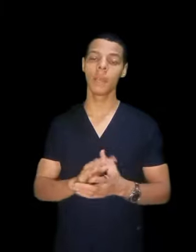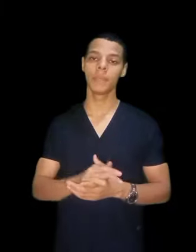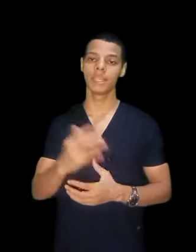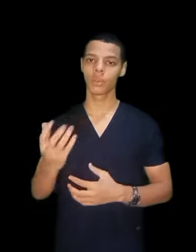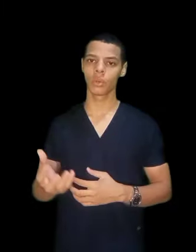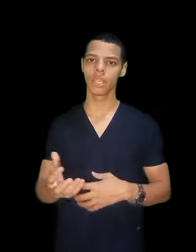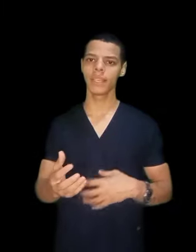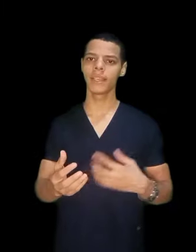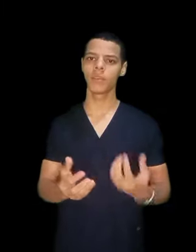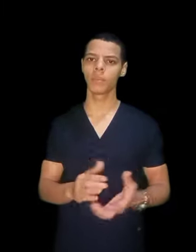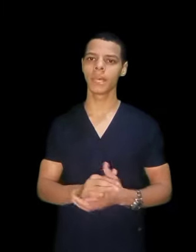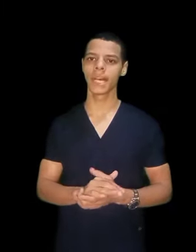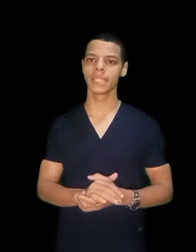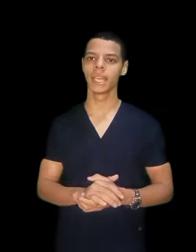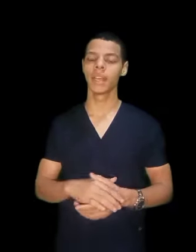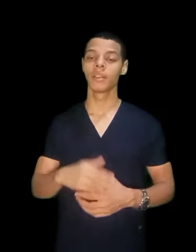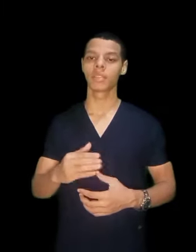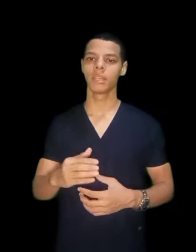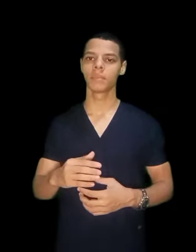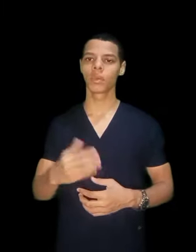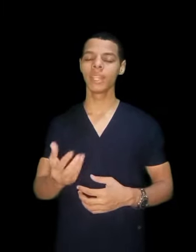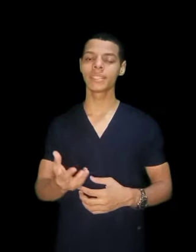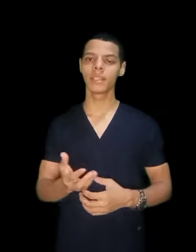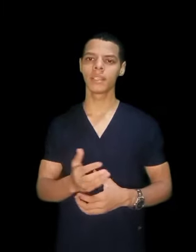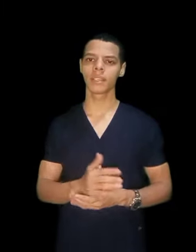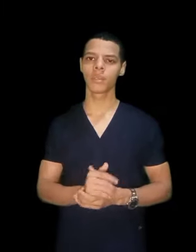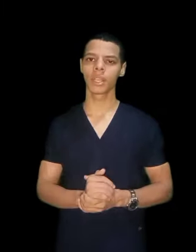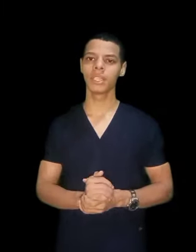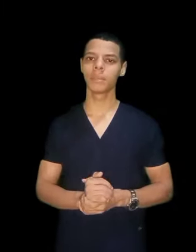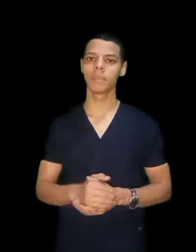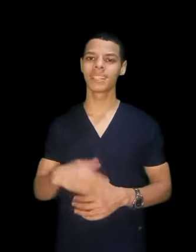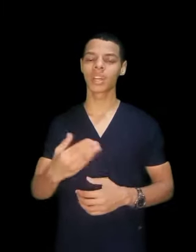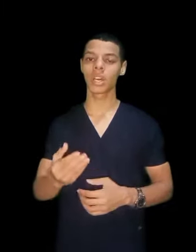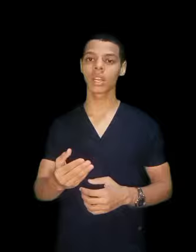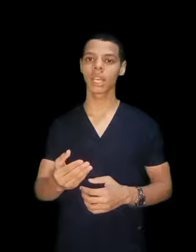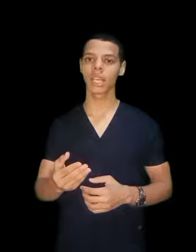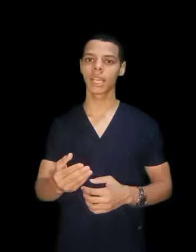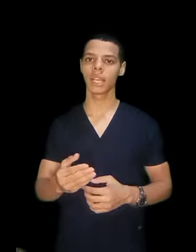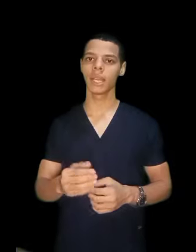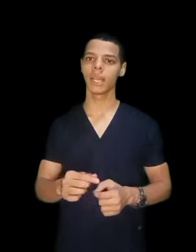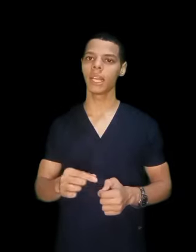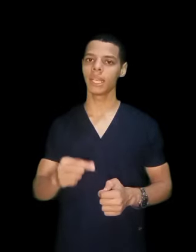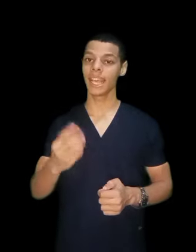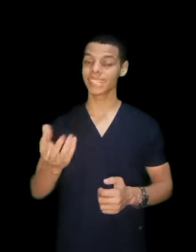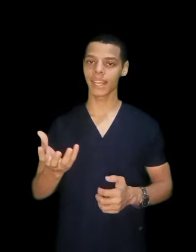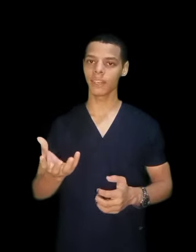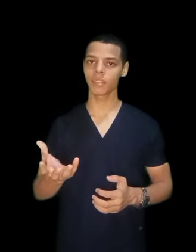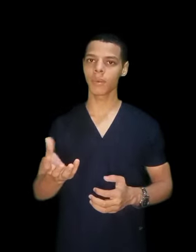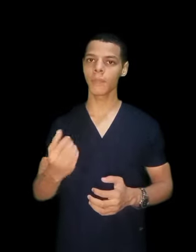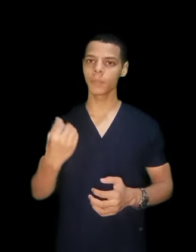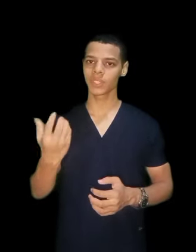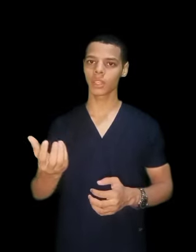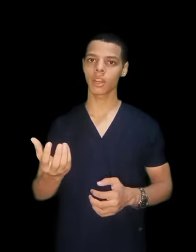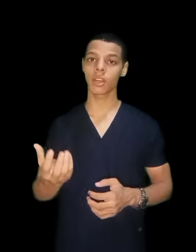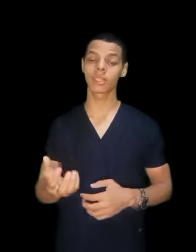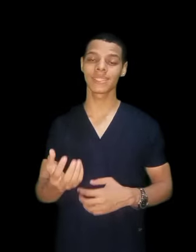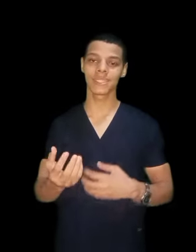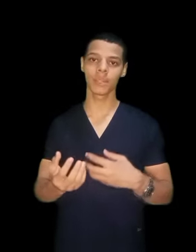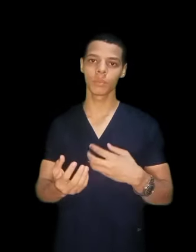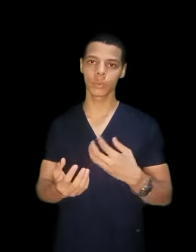بين الكلية والمعهد طيب كلية التمريد بتتخرج لها تكليف طبعا بتتخرج وتستلم